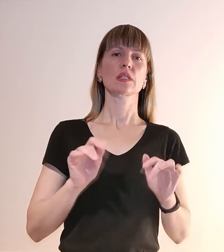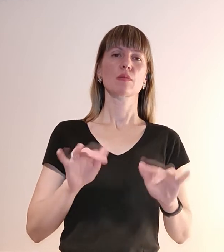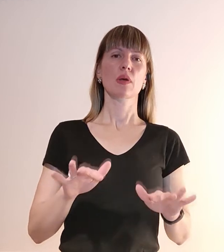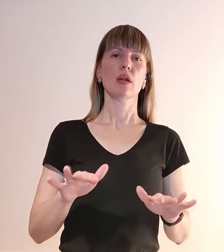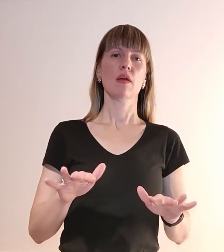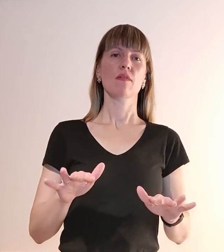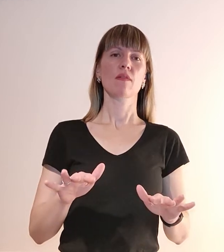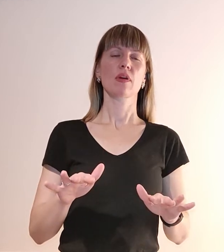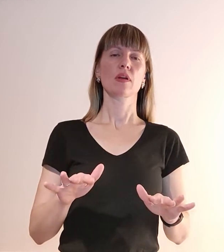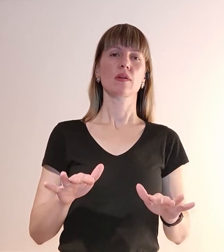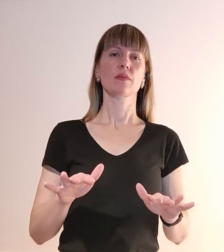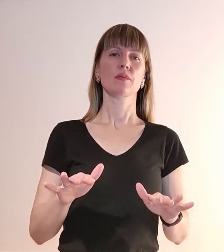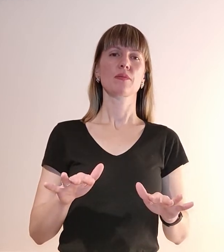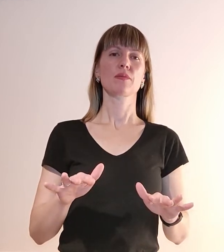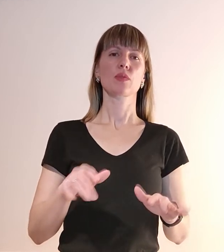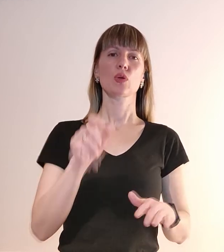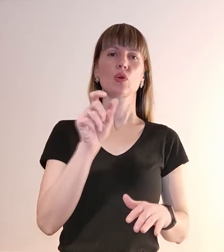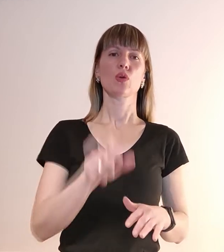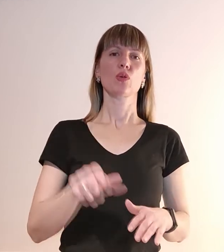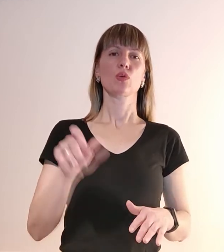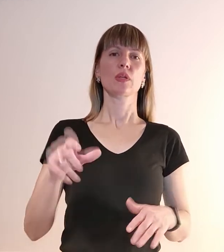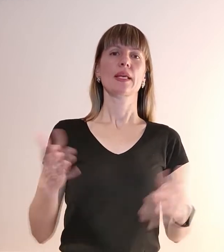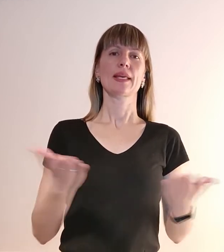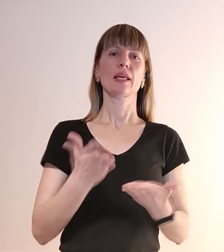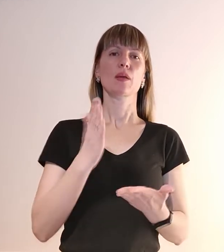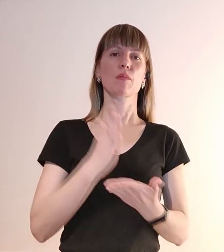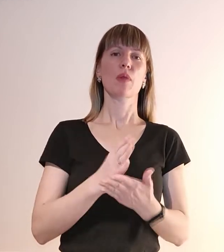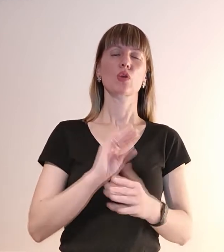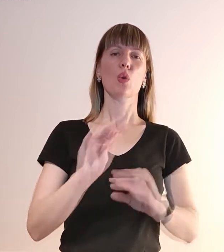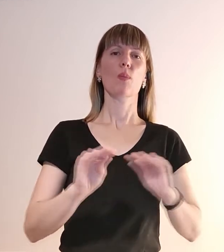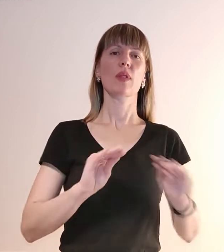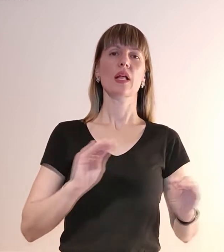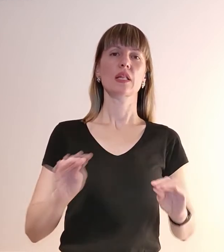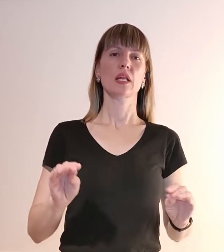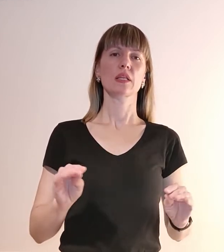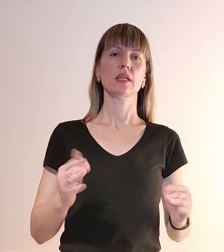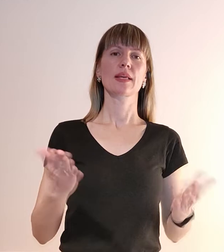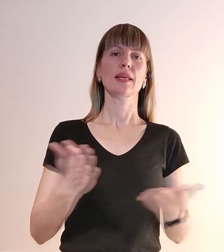людей, які мають обладнання, які мають